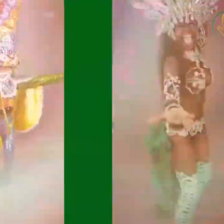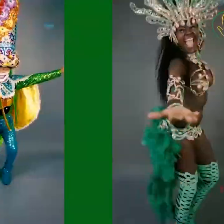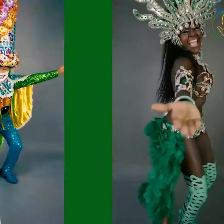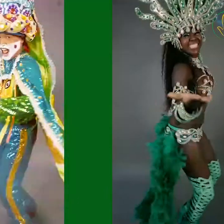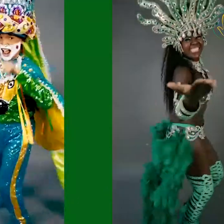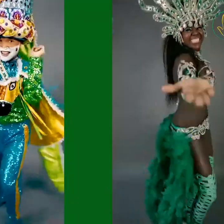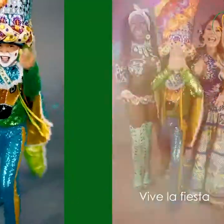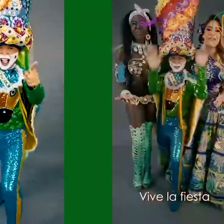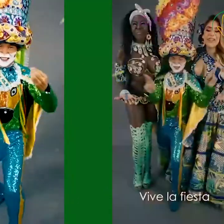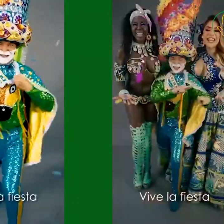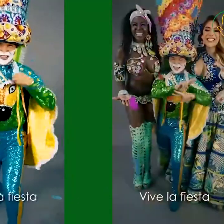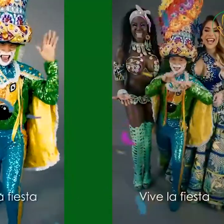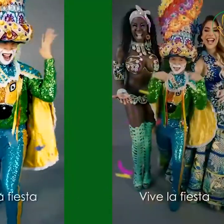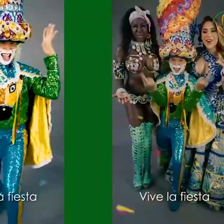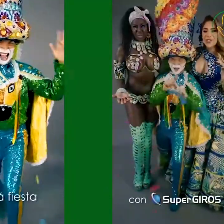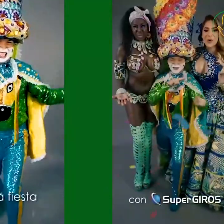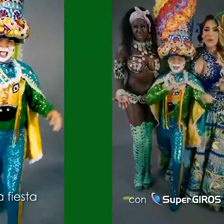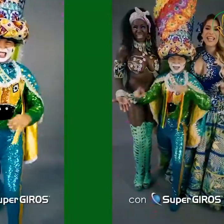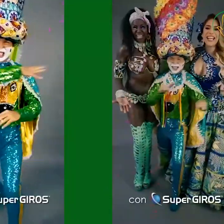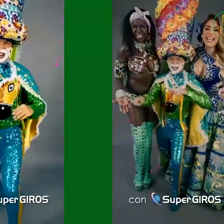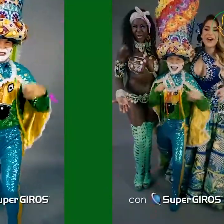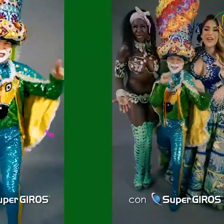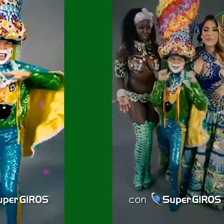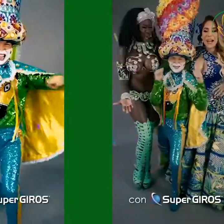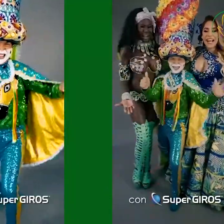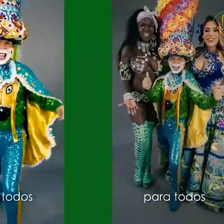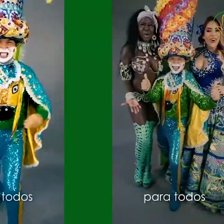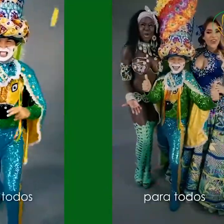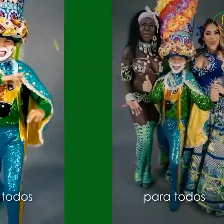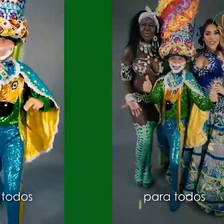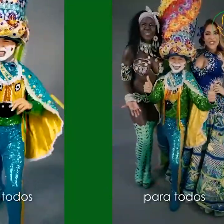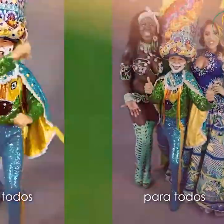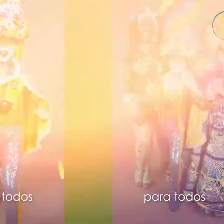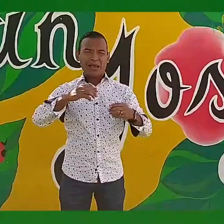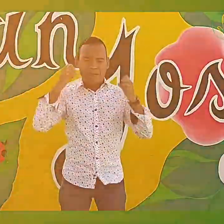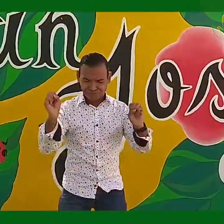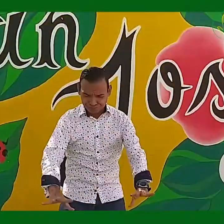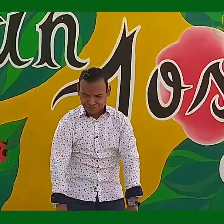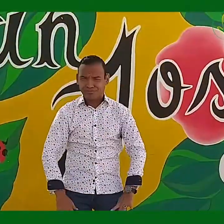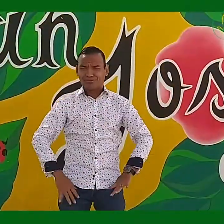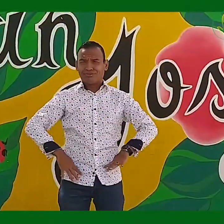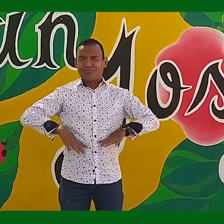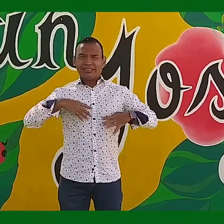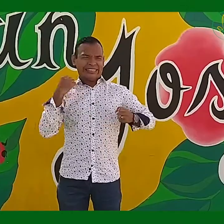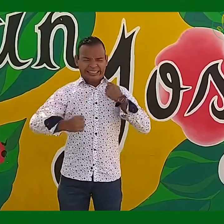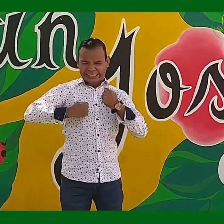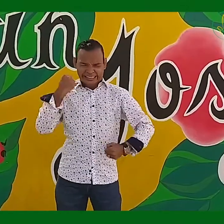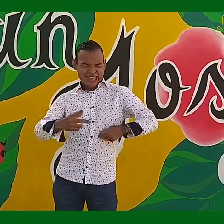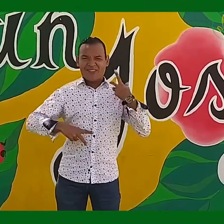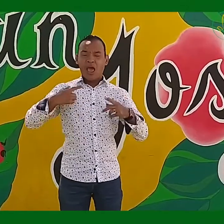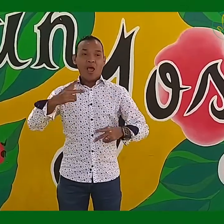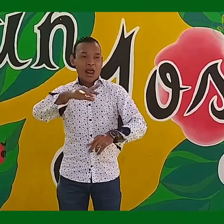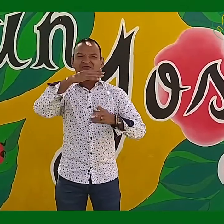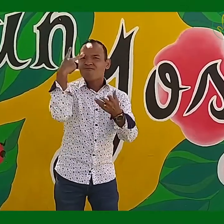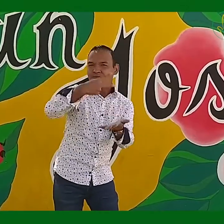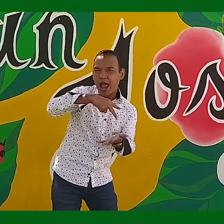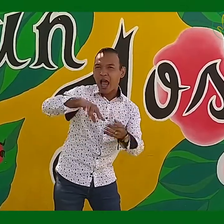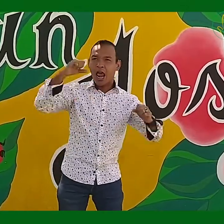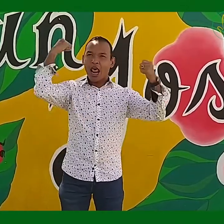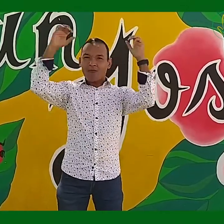Para tus espectáculos, para tus eventos, puedes